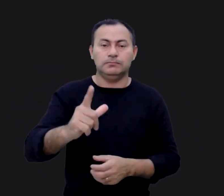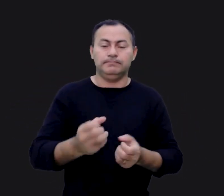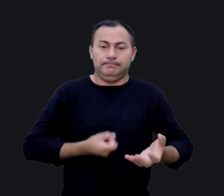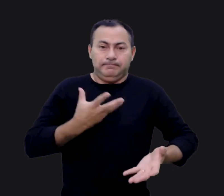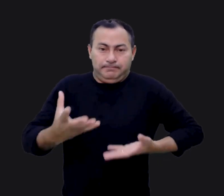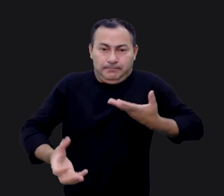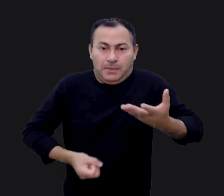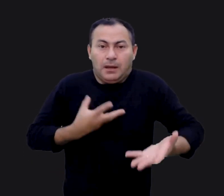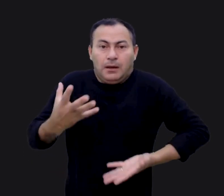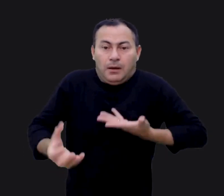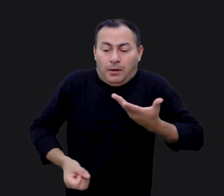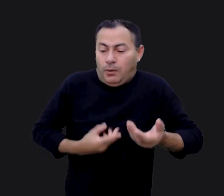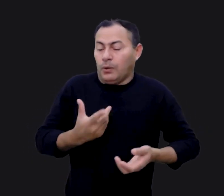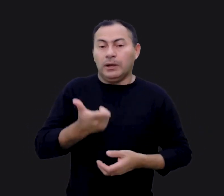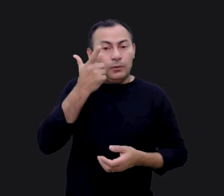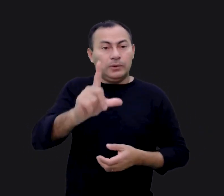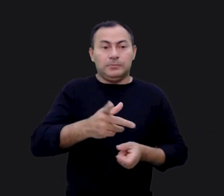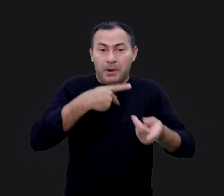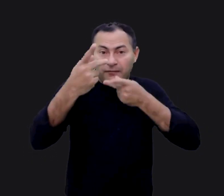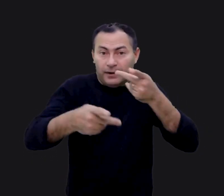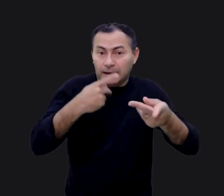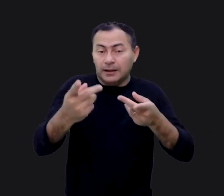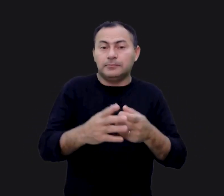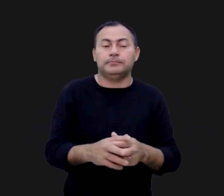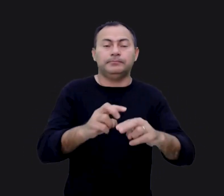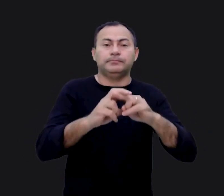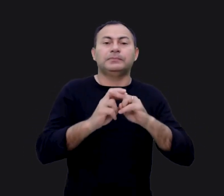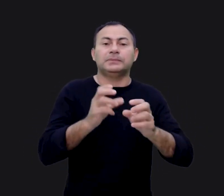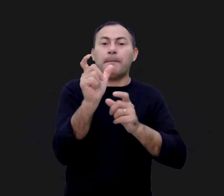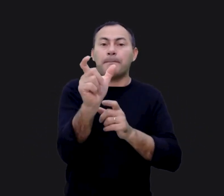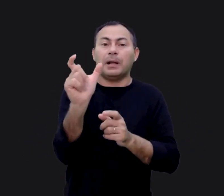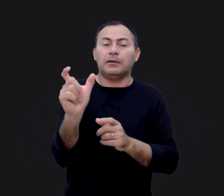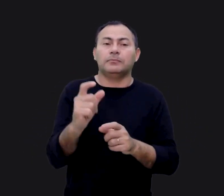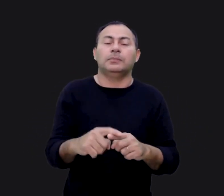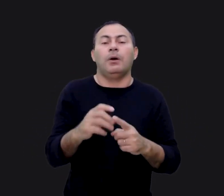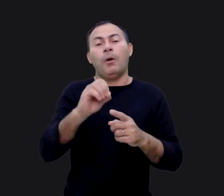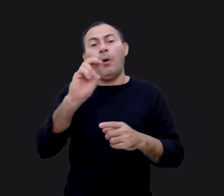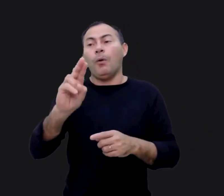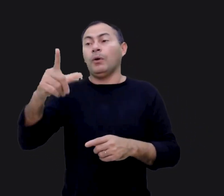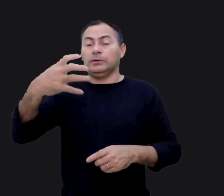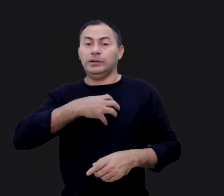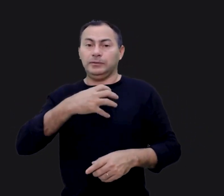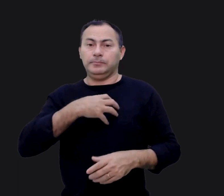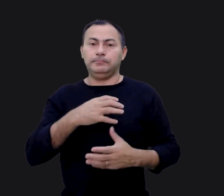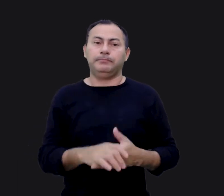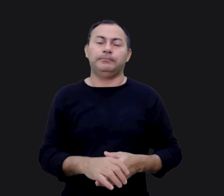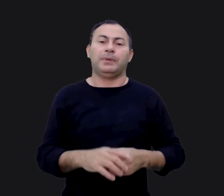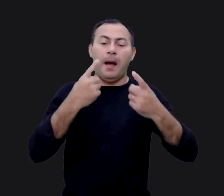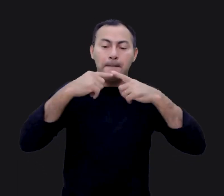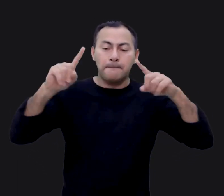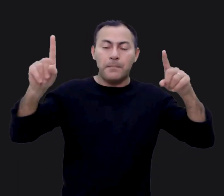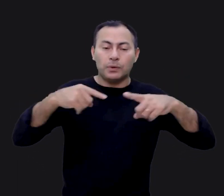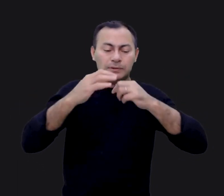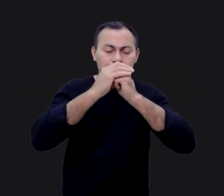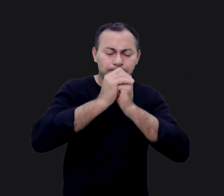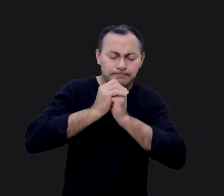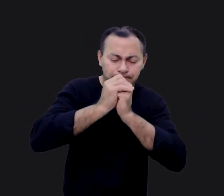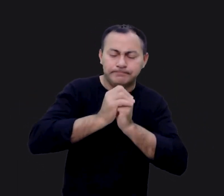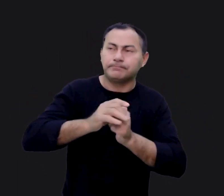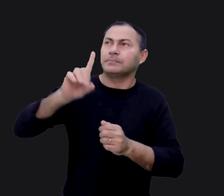conseguimos expressar aquilo que não conseguimos expressar através de palavras ou de outra maneira. A música de adoração a